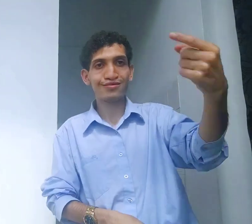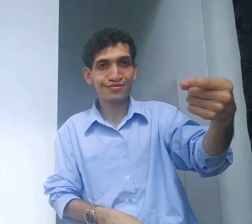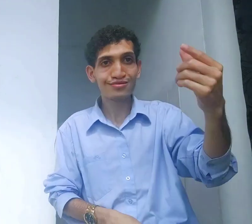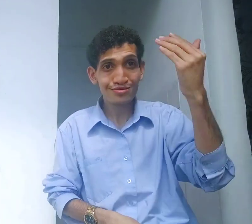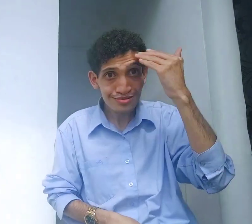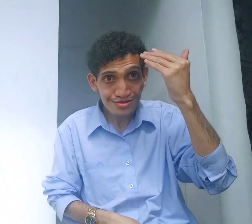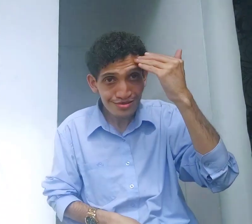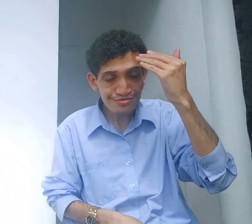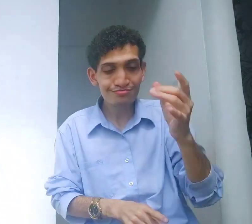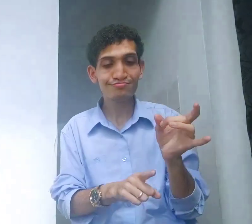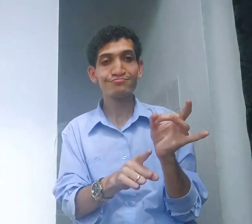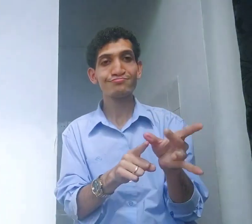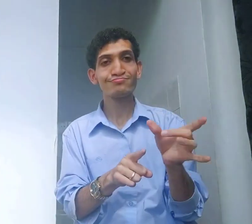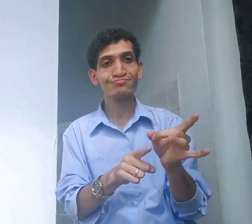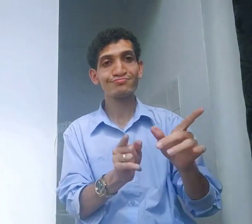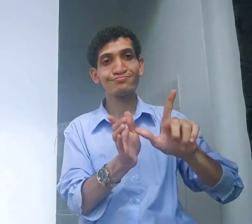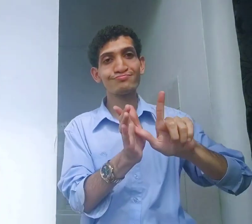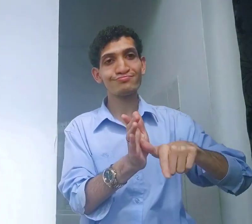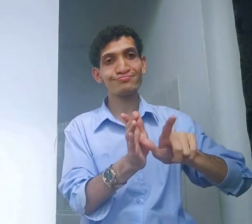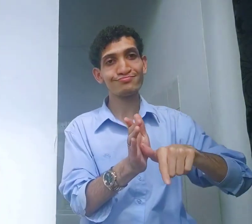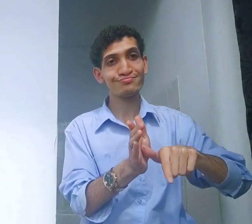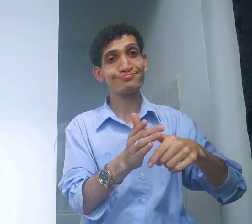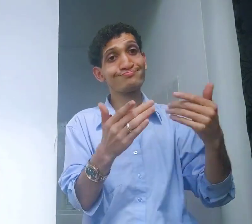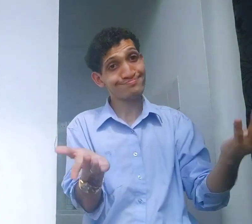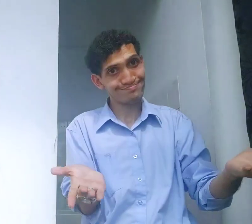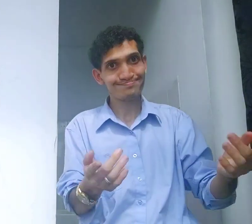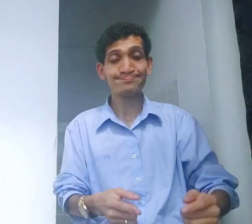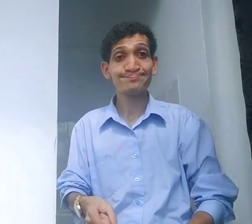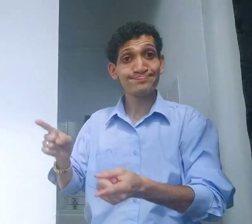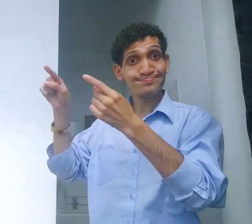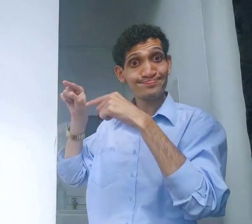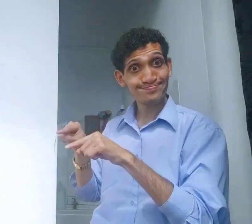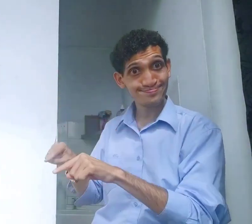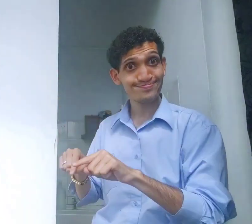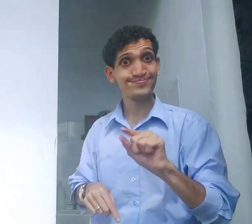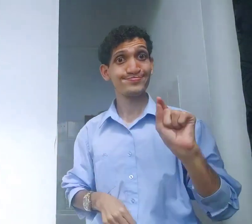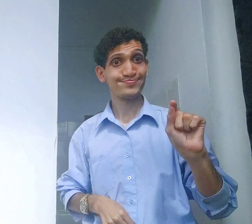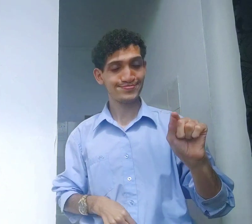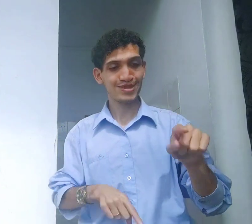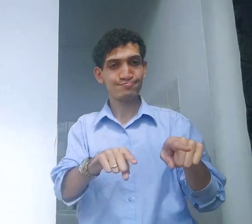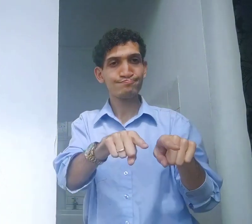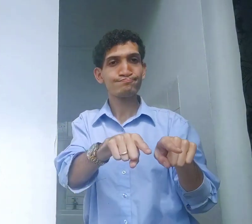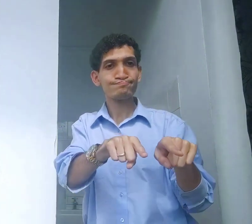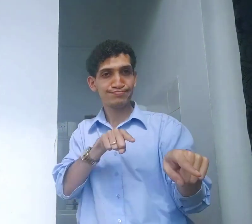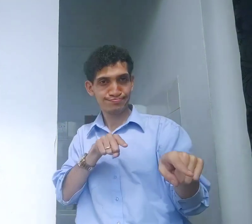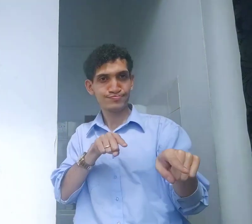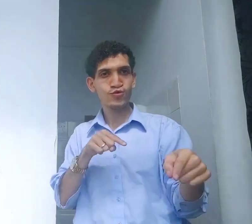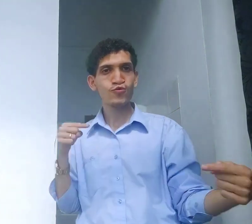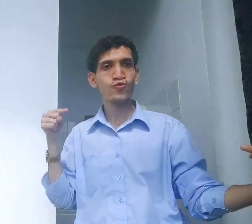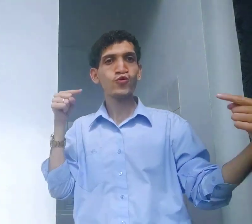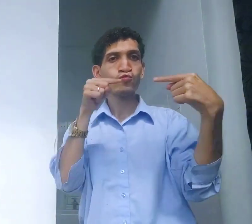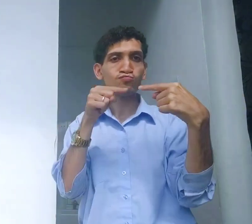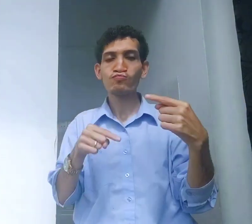ejaculação. E depois, entendeu? Aí, ejaculação retardar. O segundo é o quê? Faz assim.